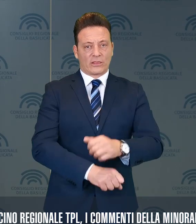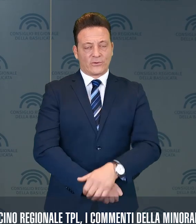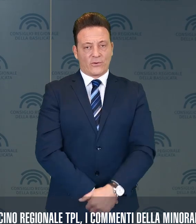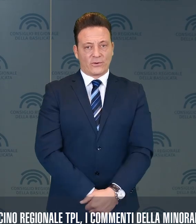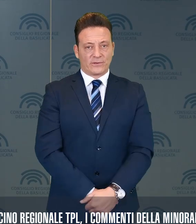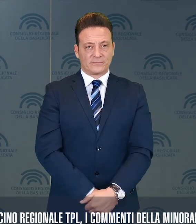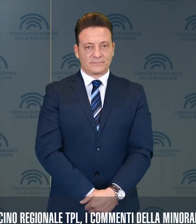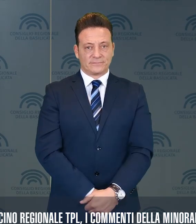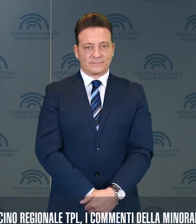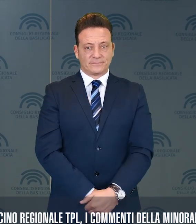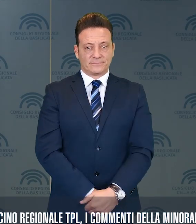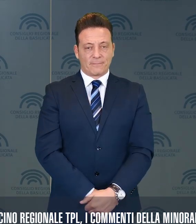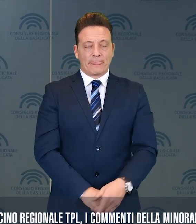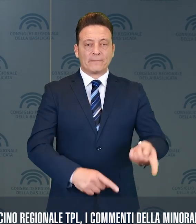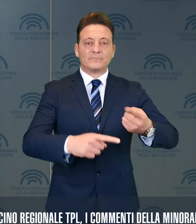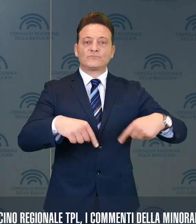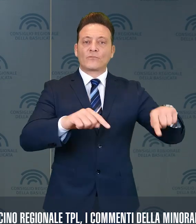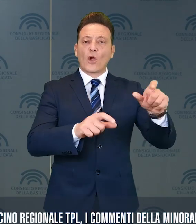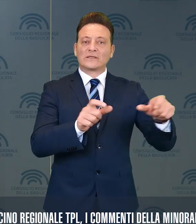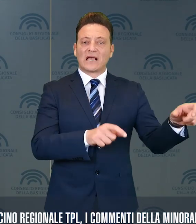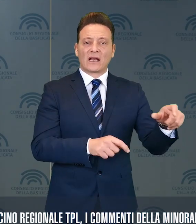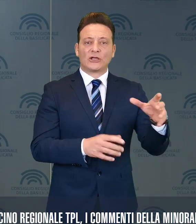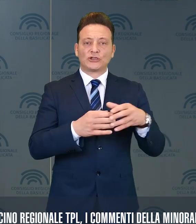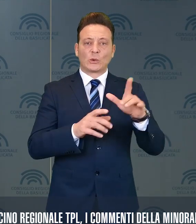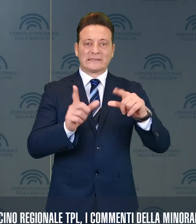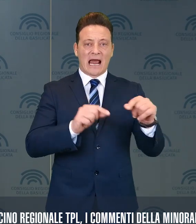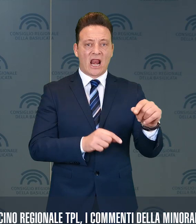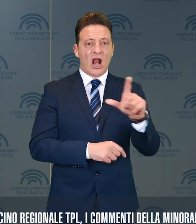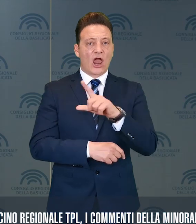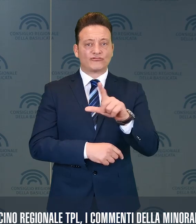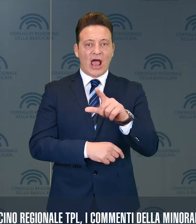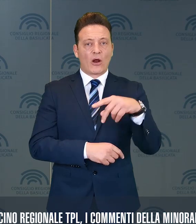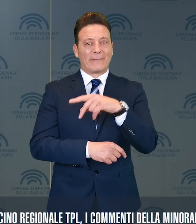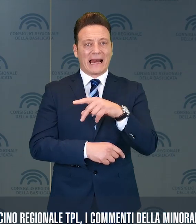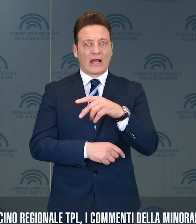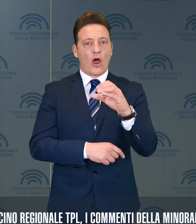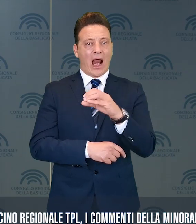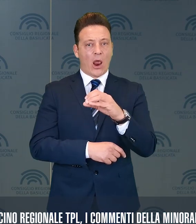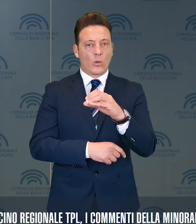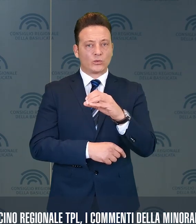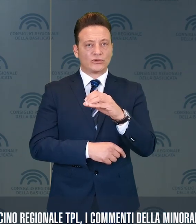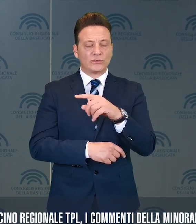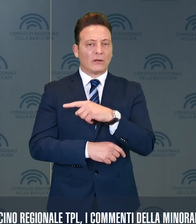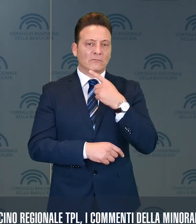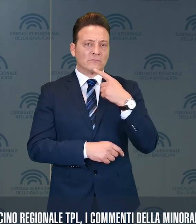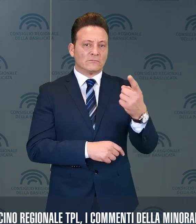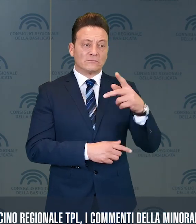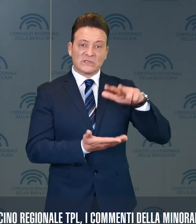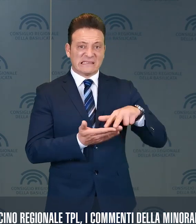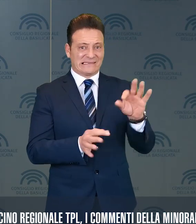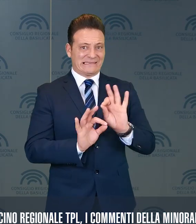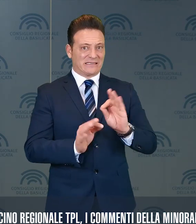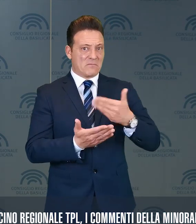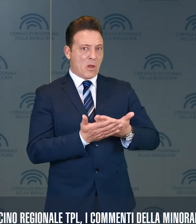I consiglieri del Movimento 5 Stelle, Leggeri, Perrino e Carlucci, pur non avendo approvato la